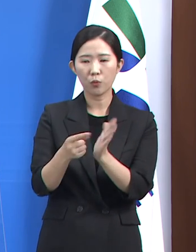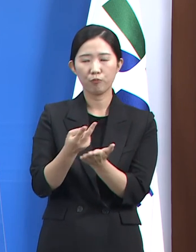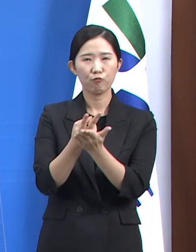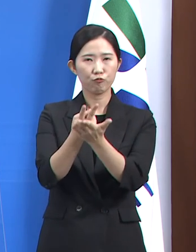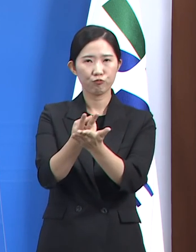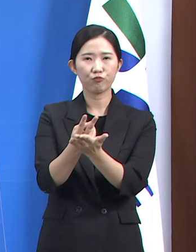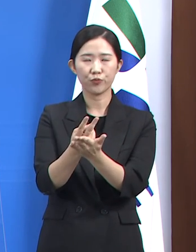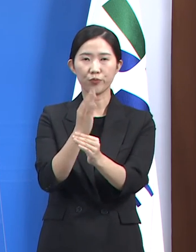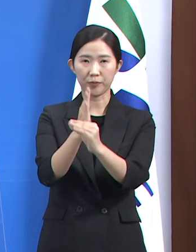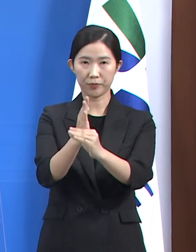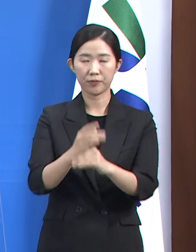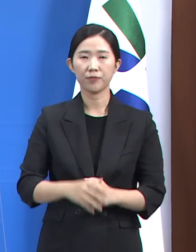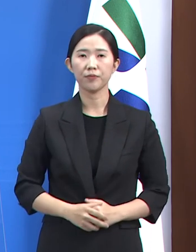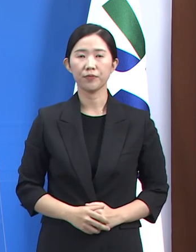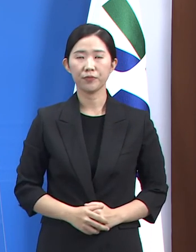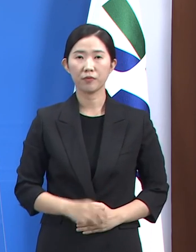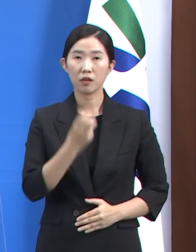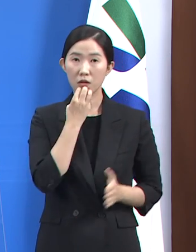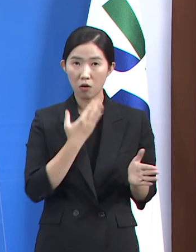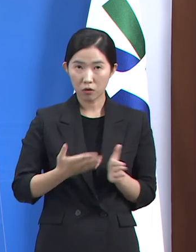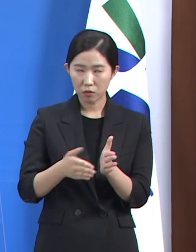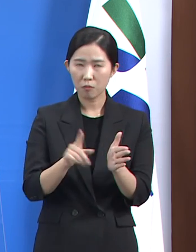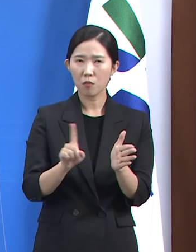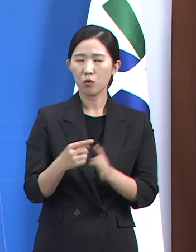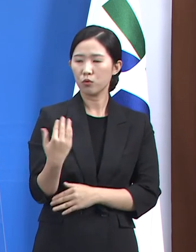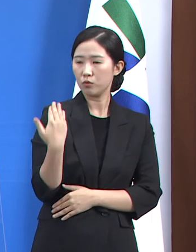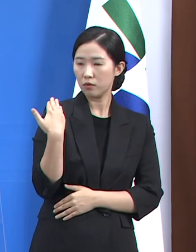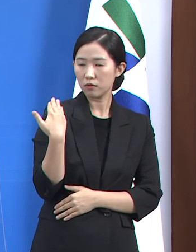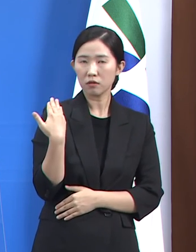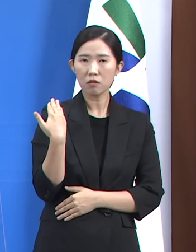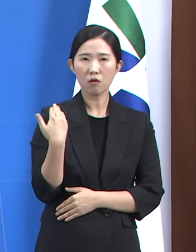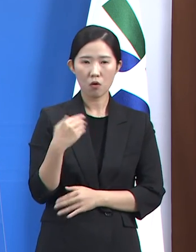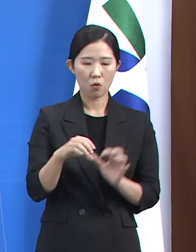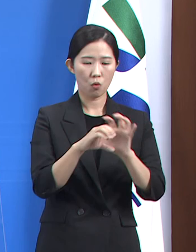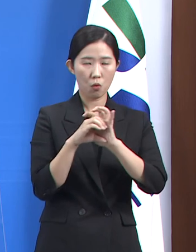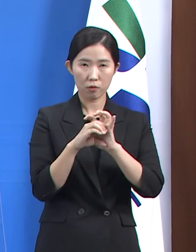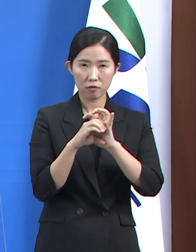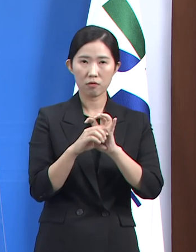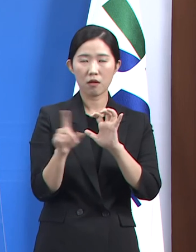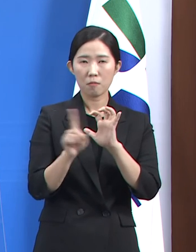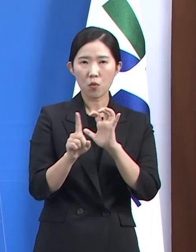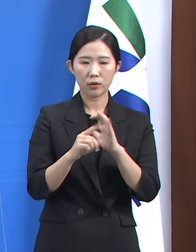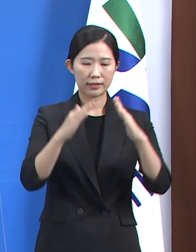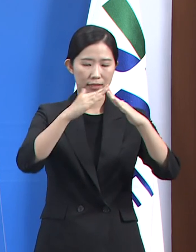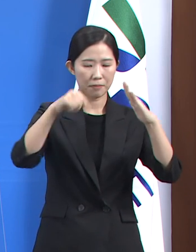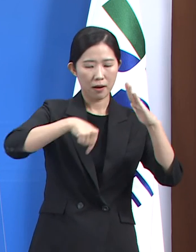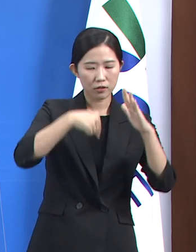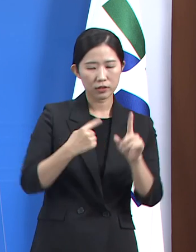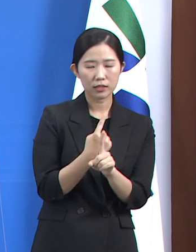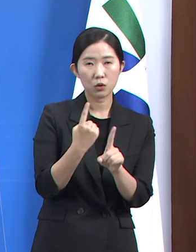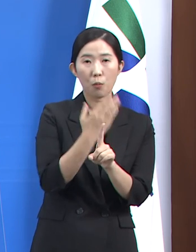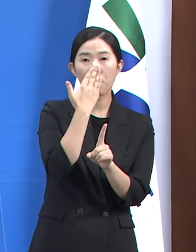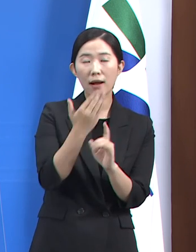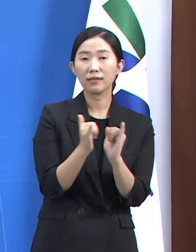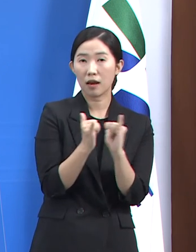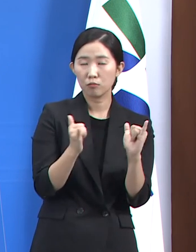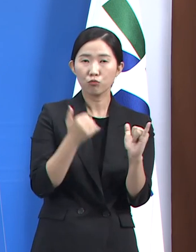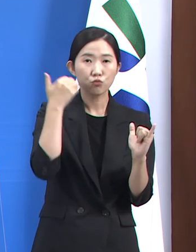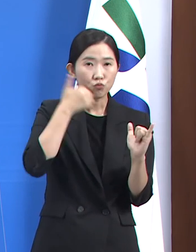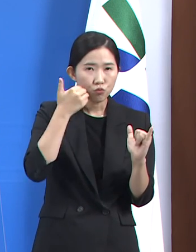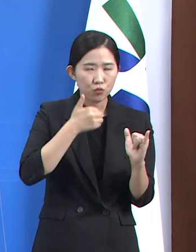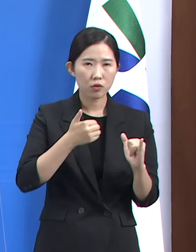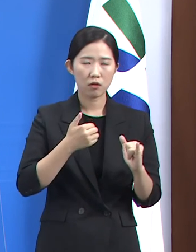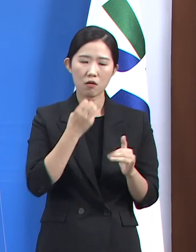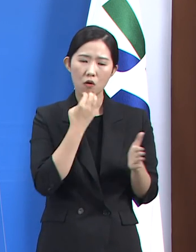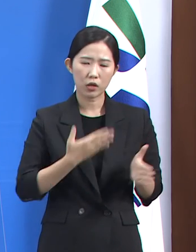있습니다. 경기도는 최근 코로나19 재택치료 적용 대상자 확대에 따라 더 홈케어 운영단의